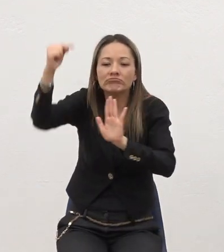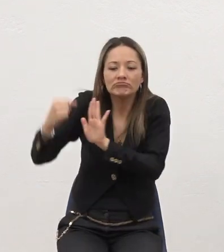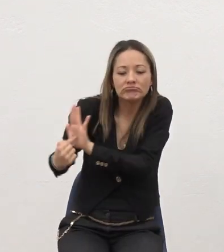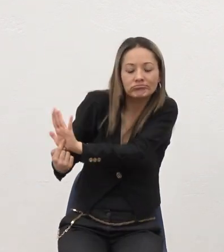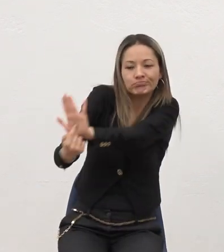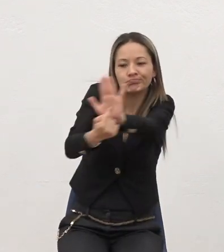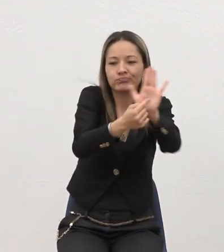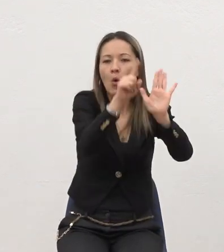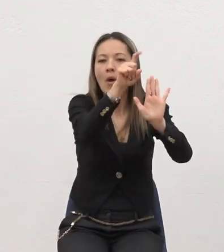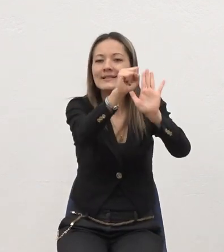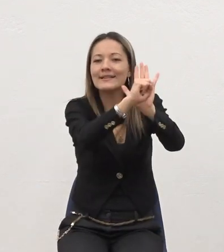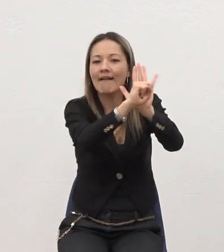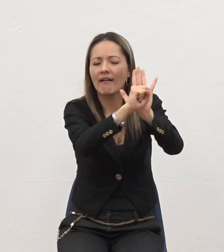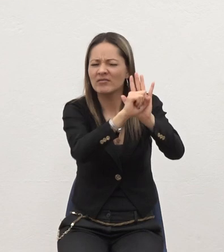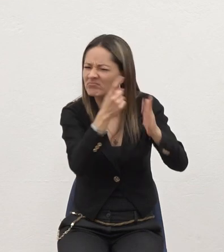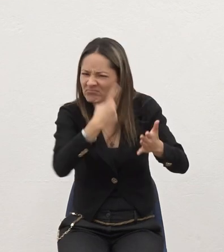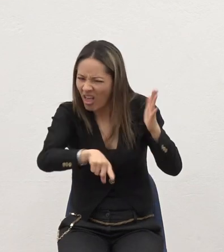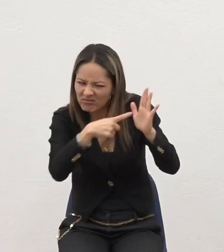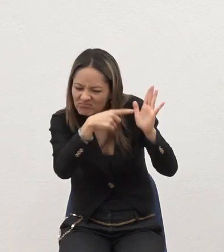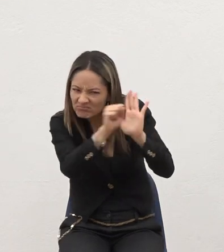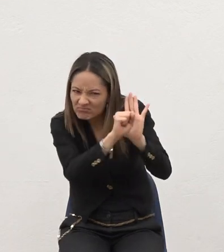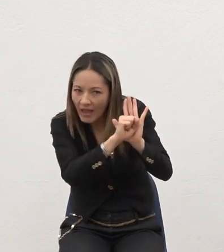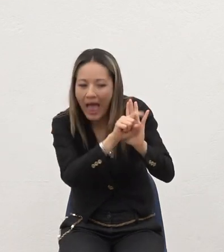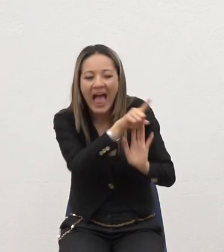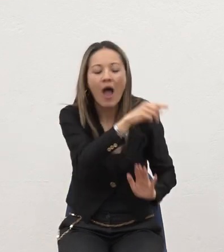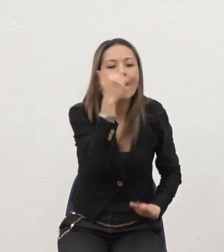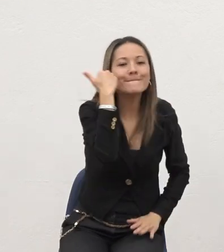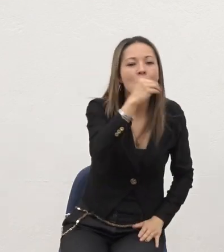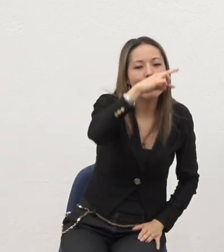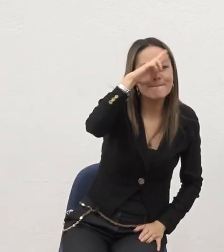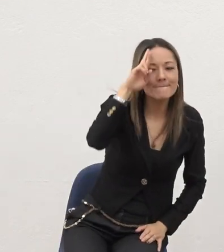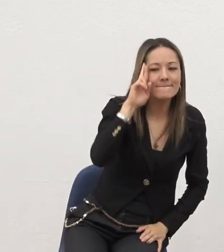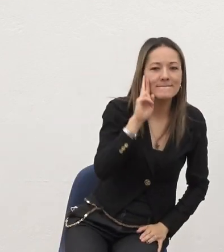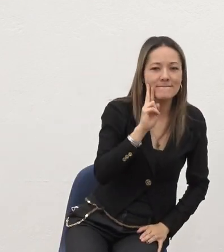una Virgen Va A concebir Un hijo